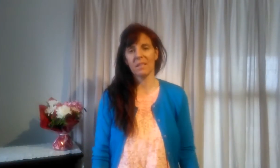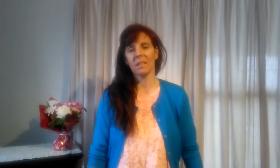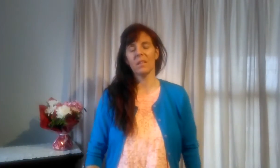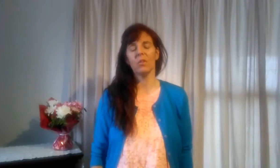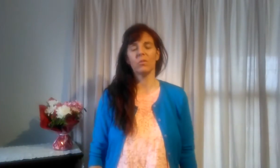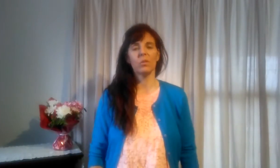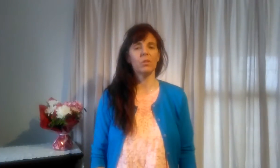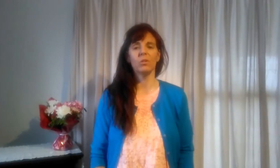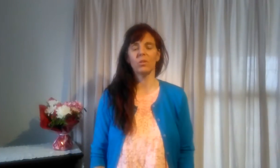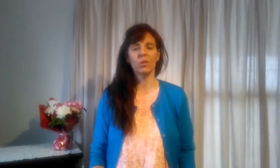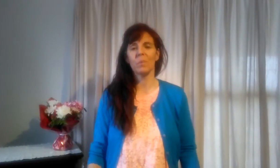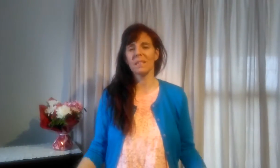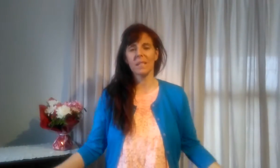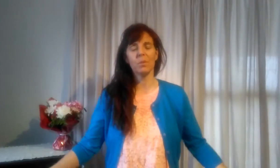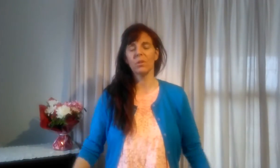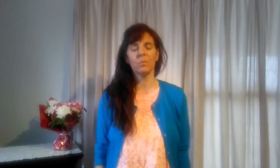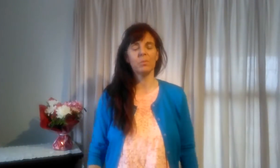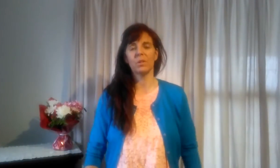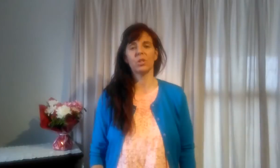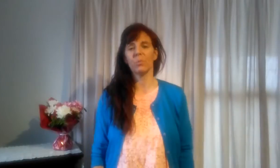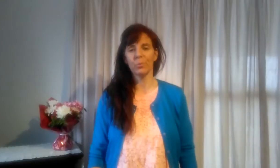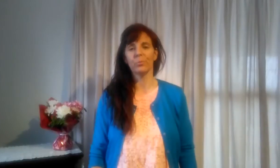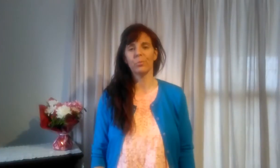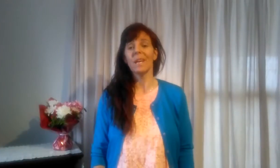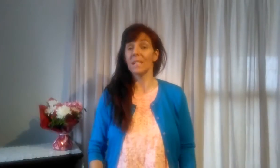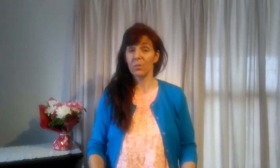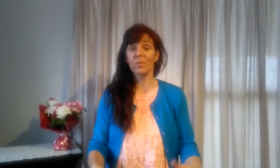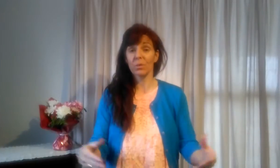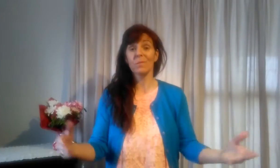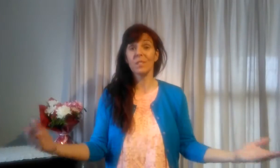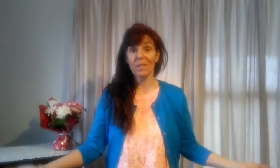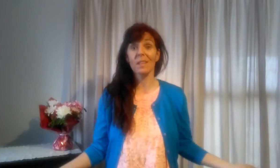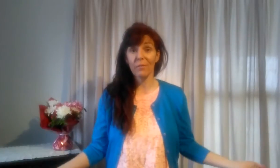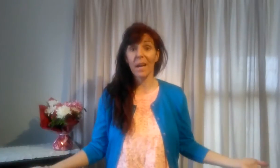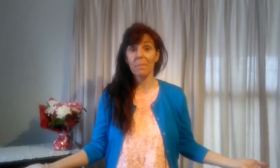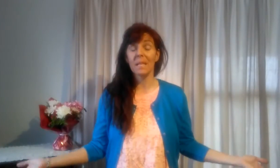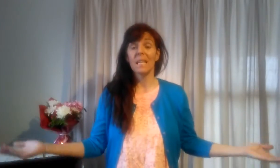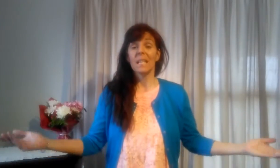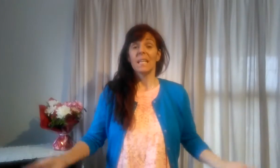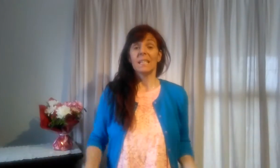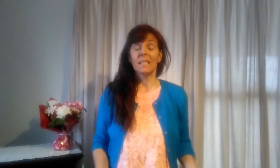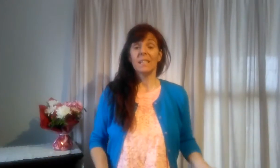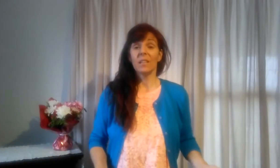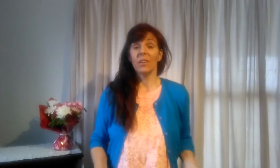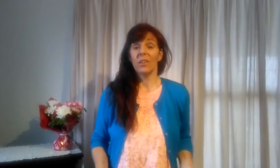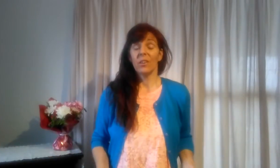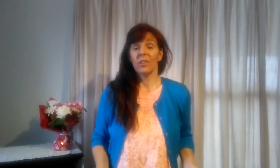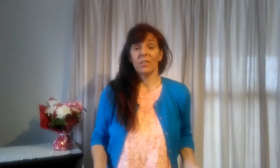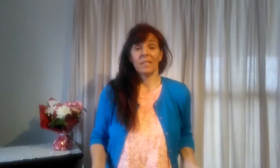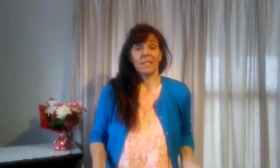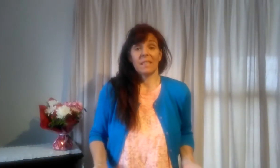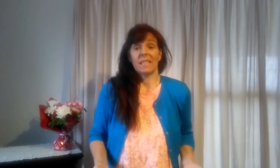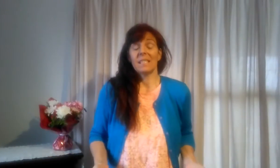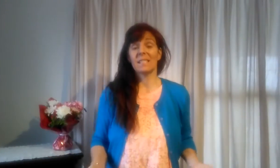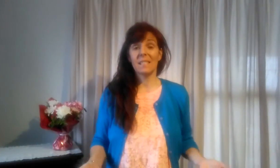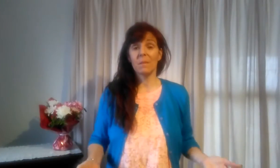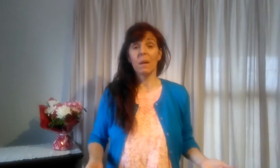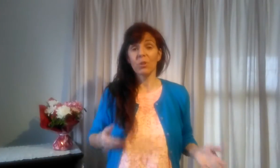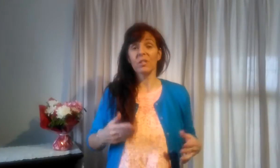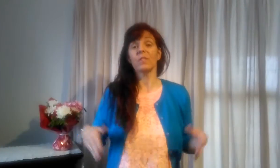à dire non, que là, je baisse les bras et j'en peux plus? » Est-ce que vous êtes aussi de cette femme qui se dit « Moi, j'ai